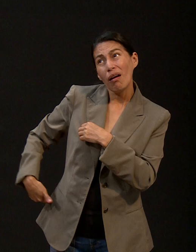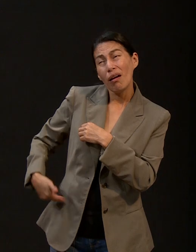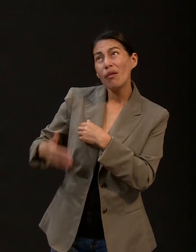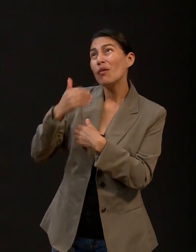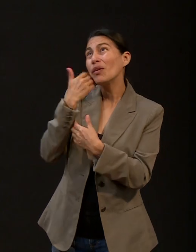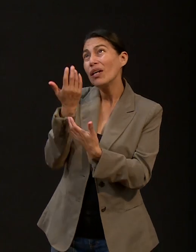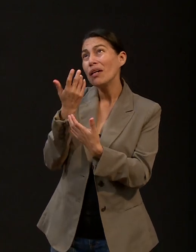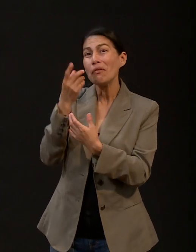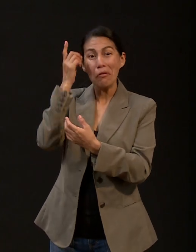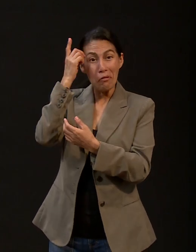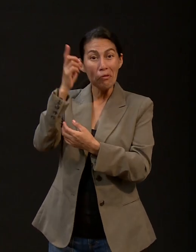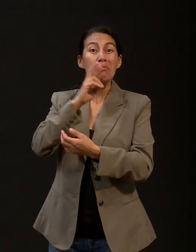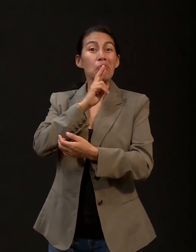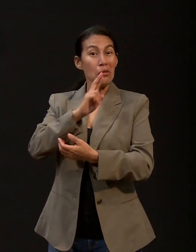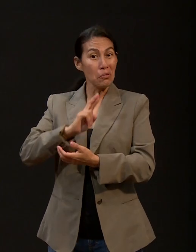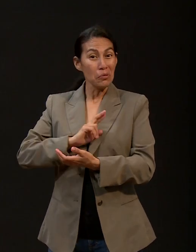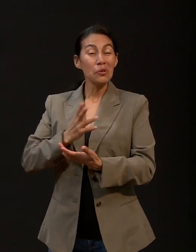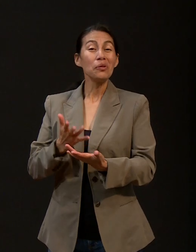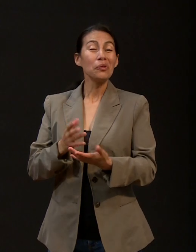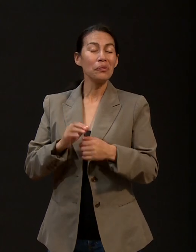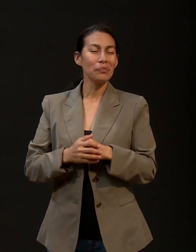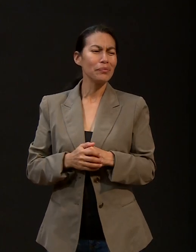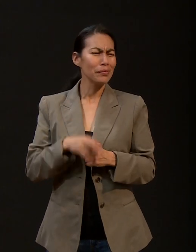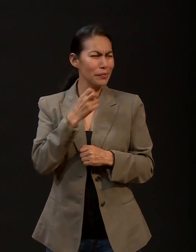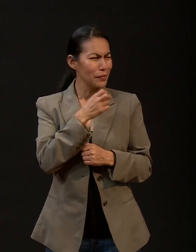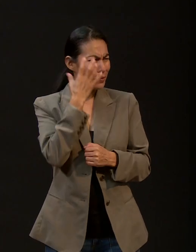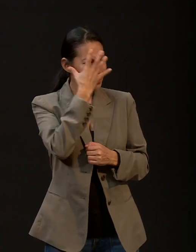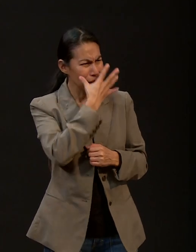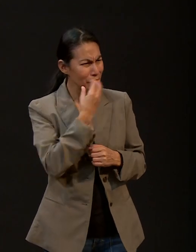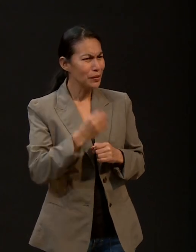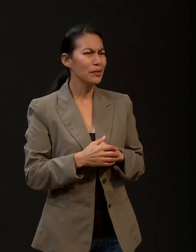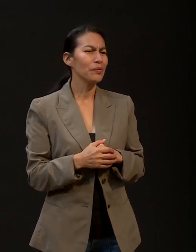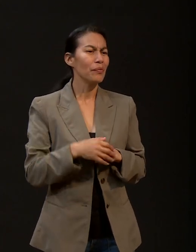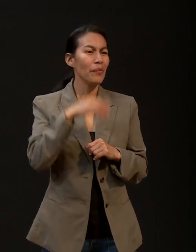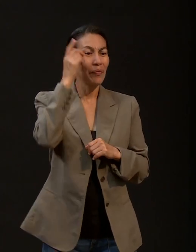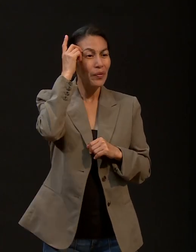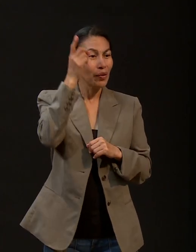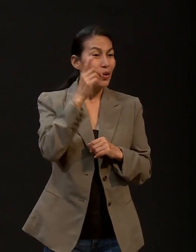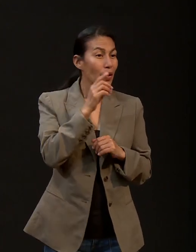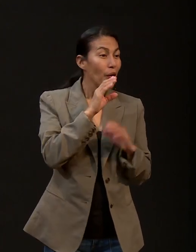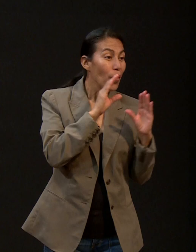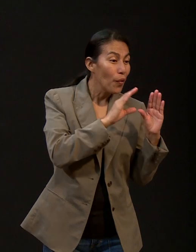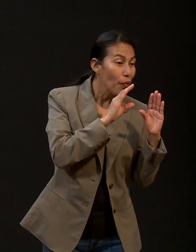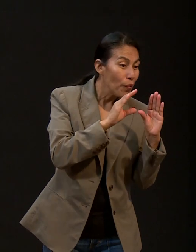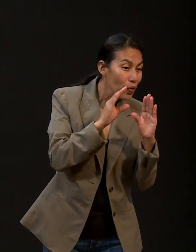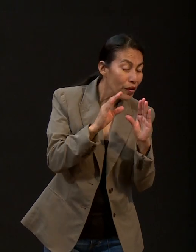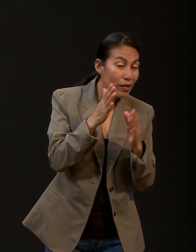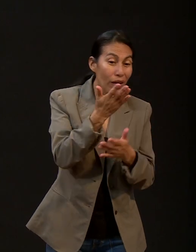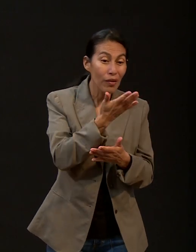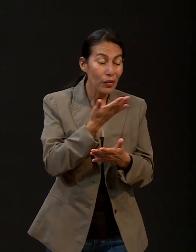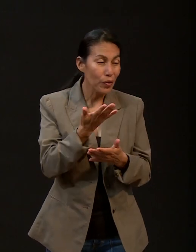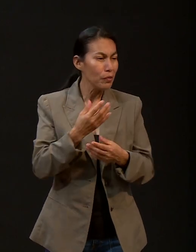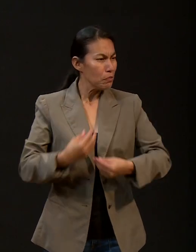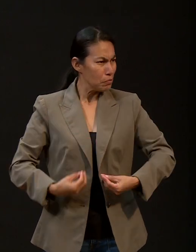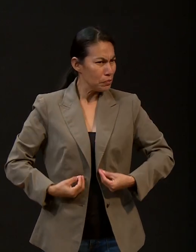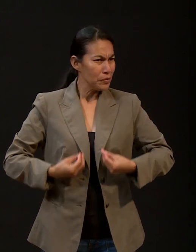concedió. ¡Qué maravilla! O sea, Dios tiene cuidado aún de los detalles de la vida.